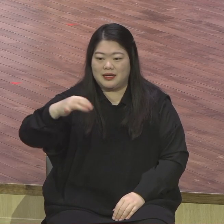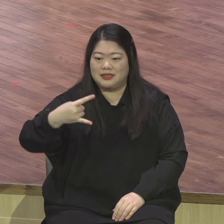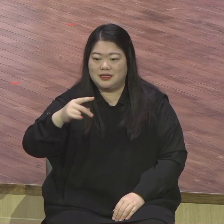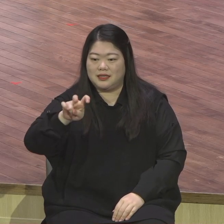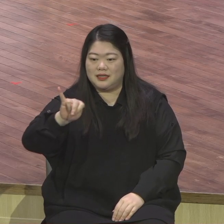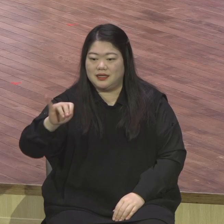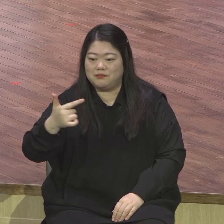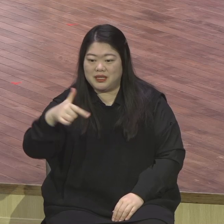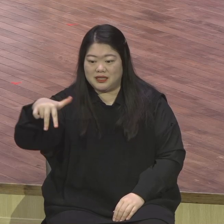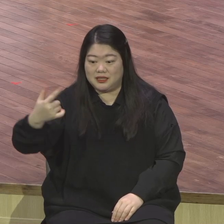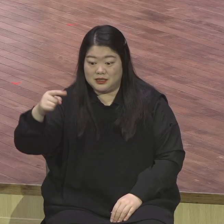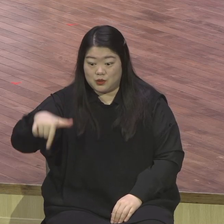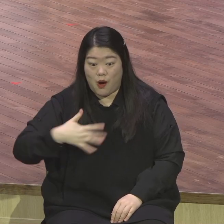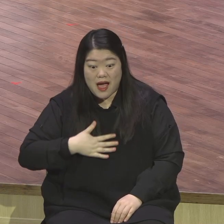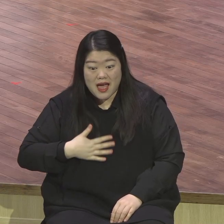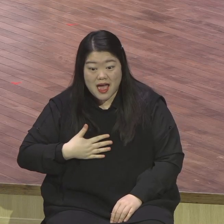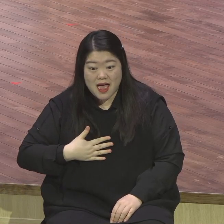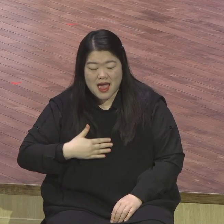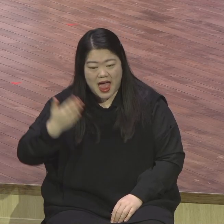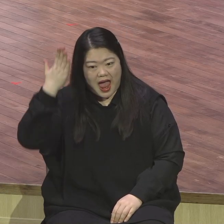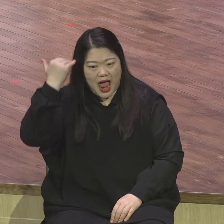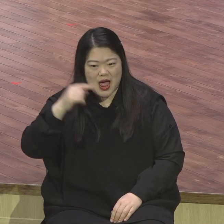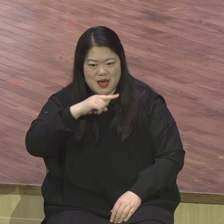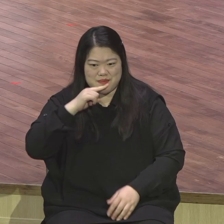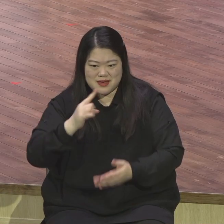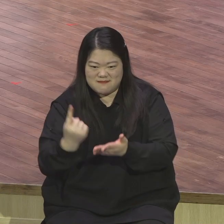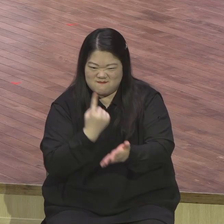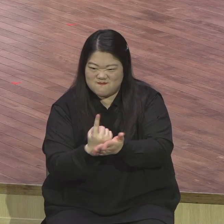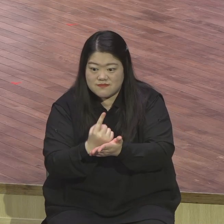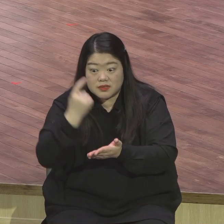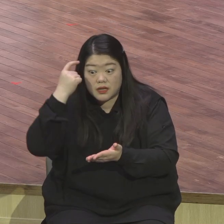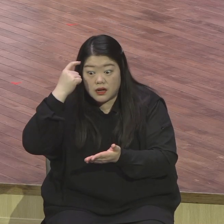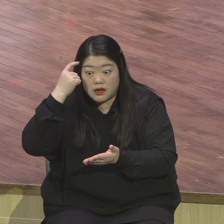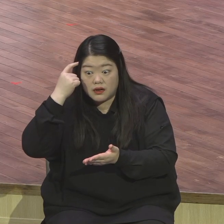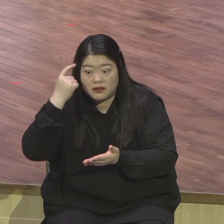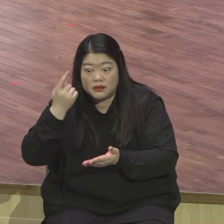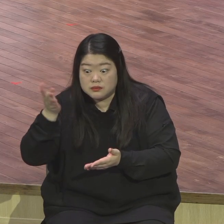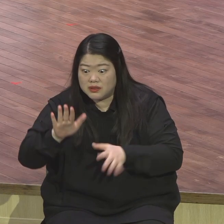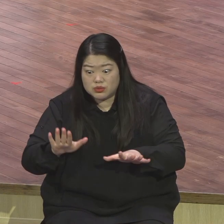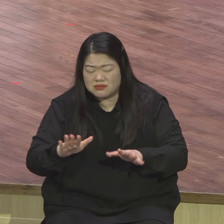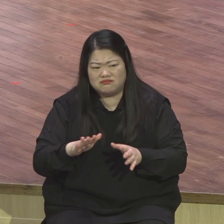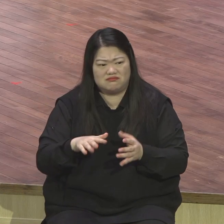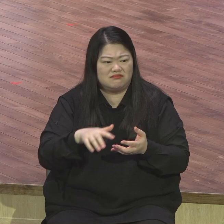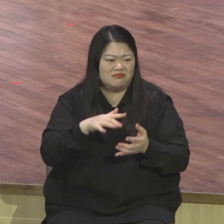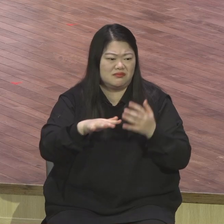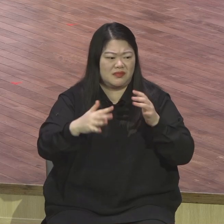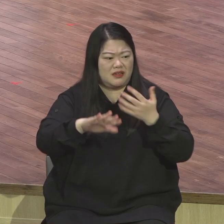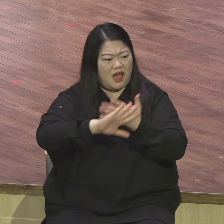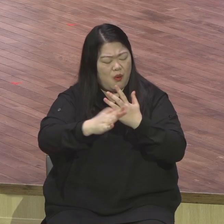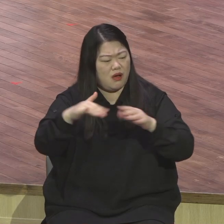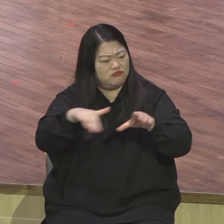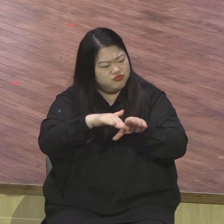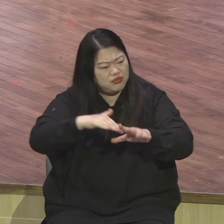교회도 우리가 있지만은 이제는 정말 학교로 세워서 이 다민족